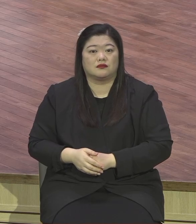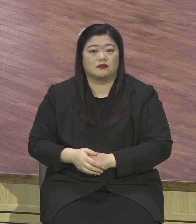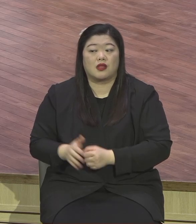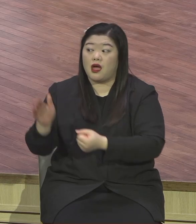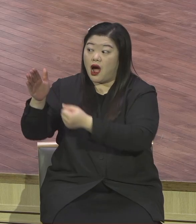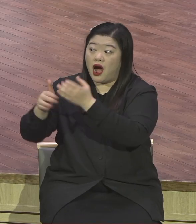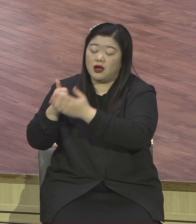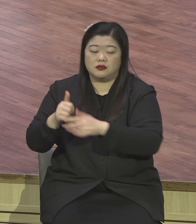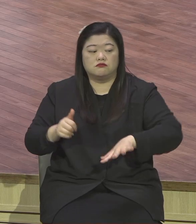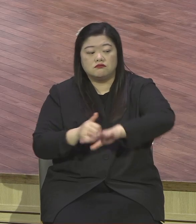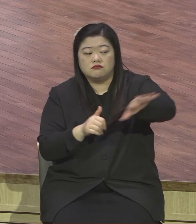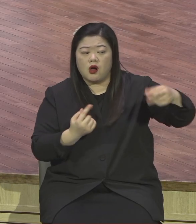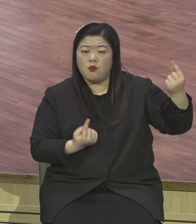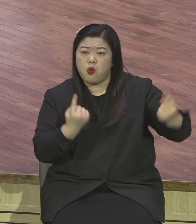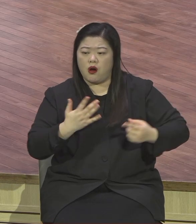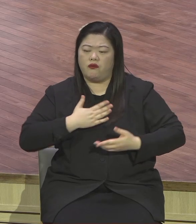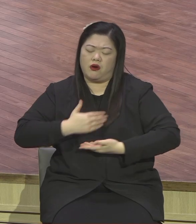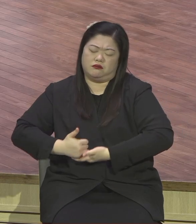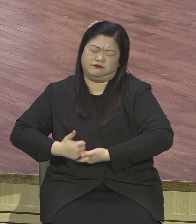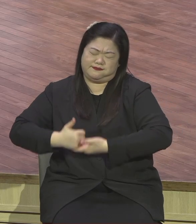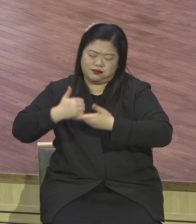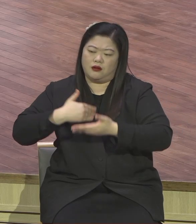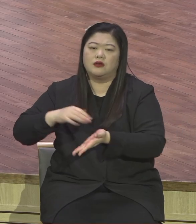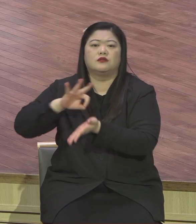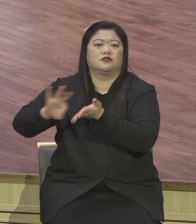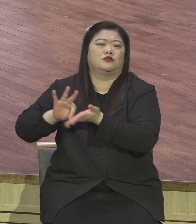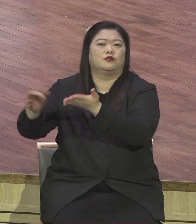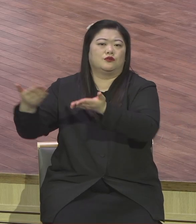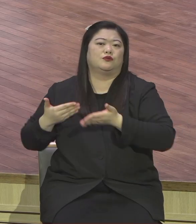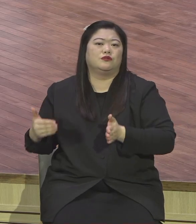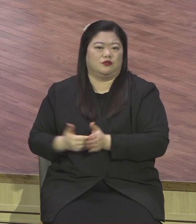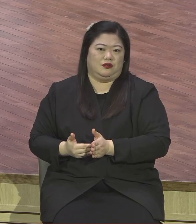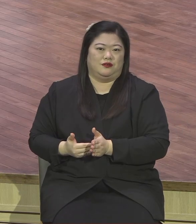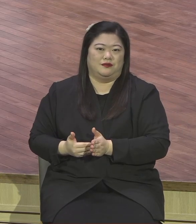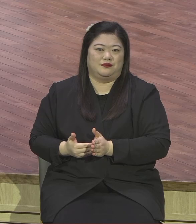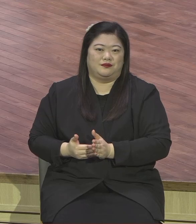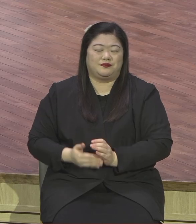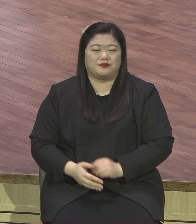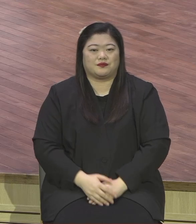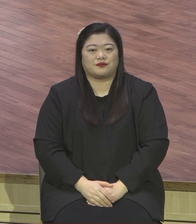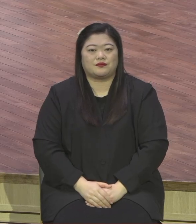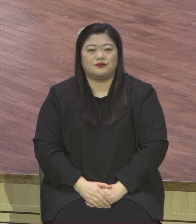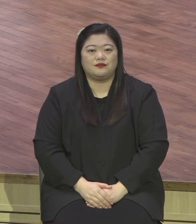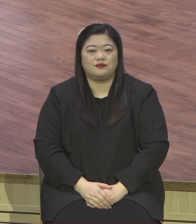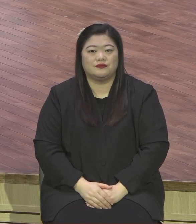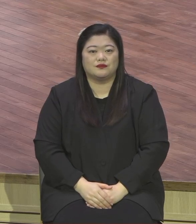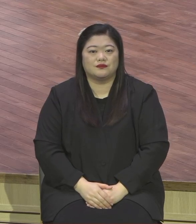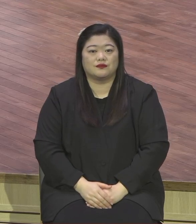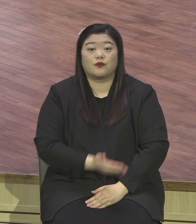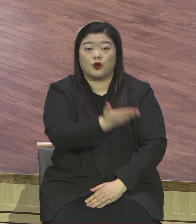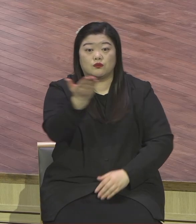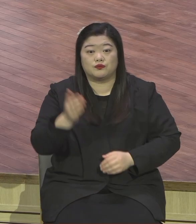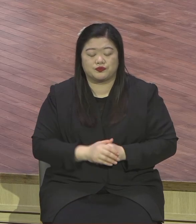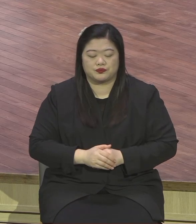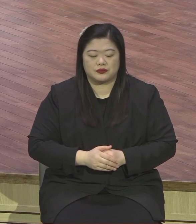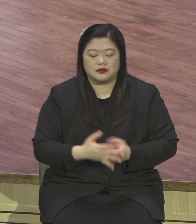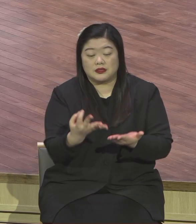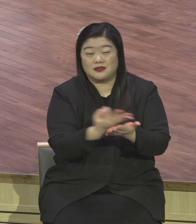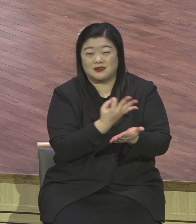여러분 여러분 모든 학업 모든 생업 기도하면 역전